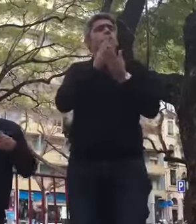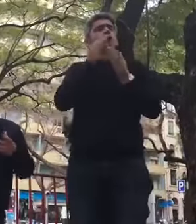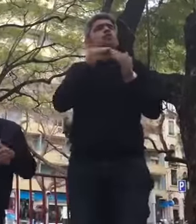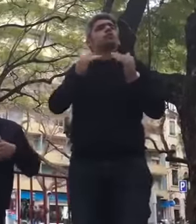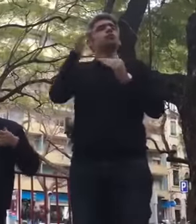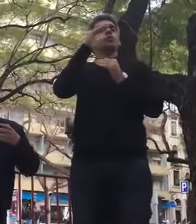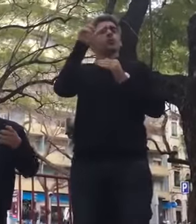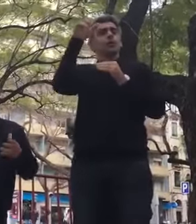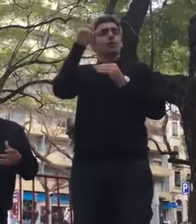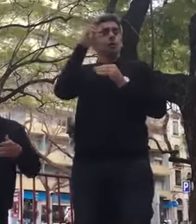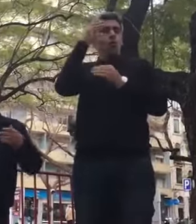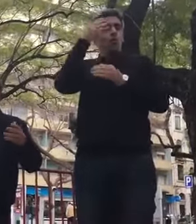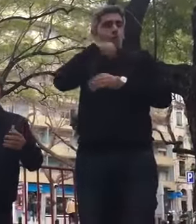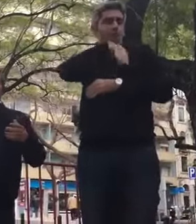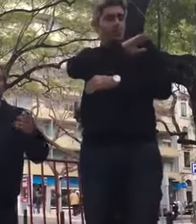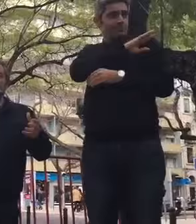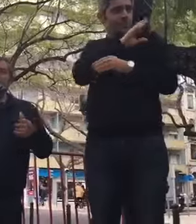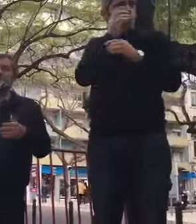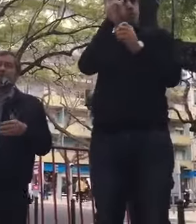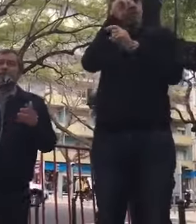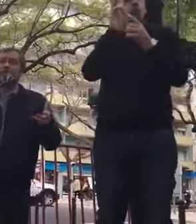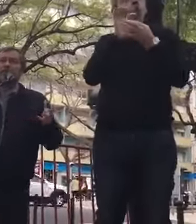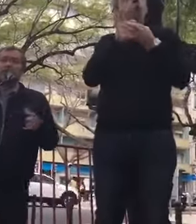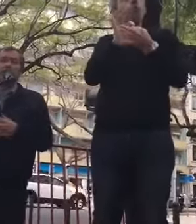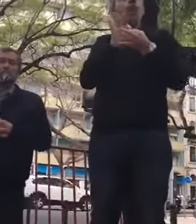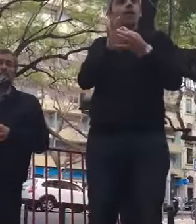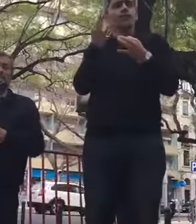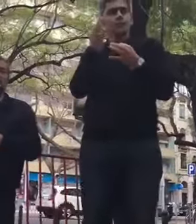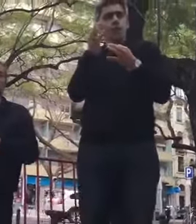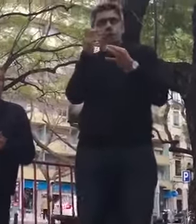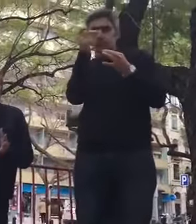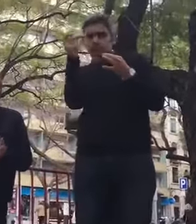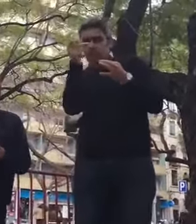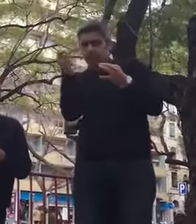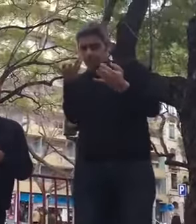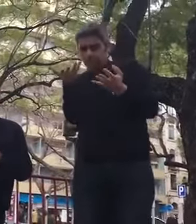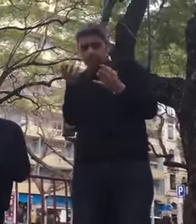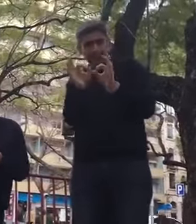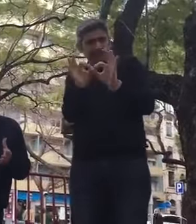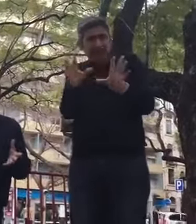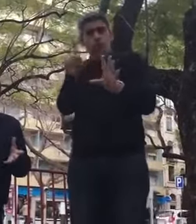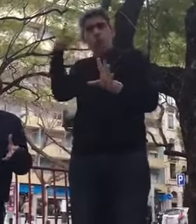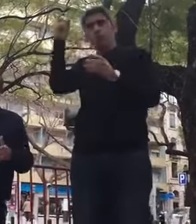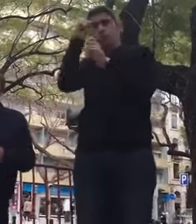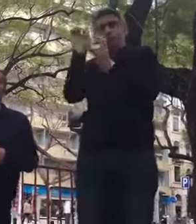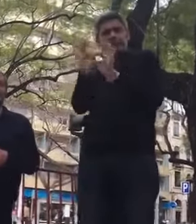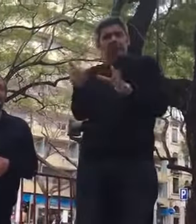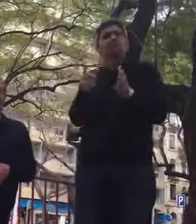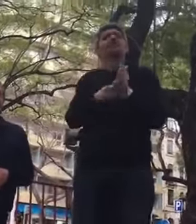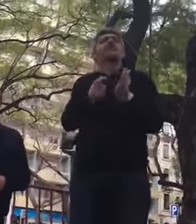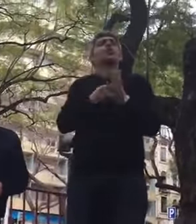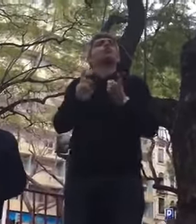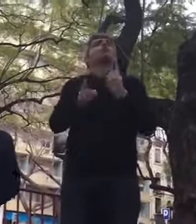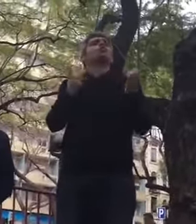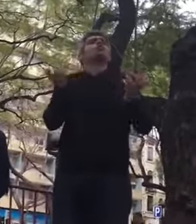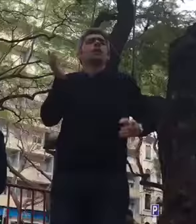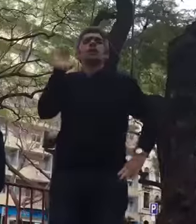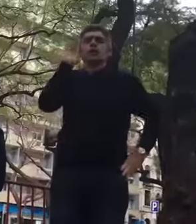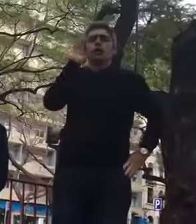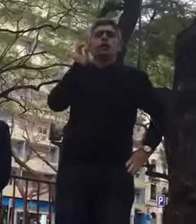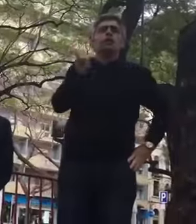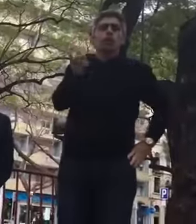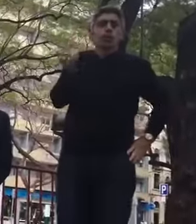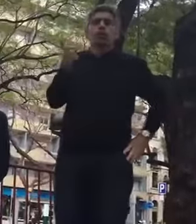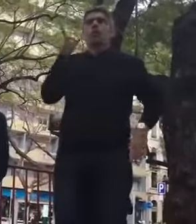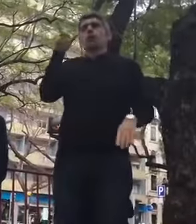de colegas que foram professores cooperantes na orientação de outros docentes. Portanto, quer dizer, o que é que falta ali? Bom, mas eles